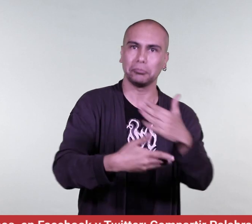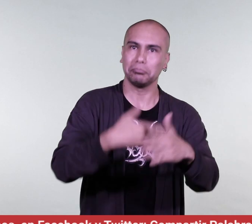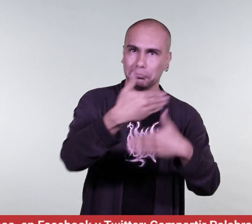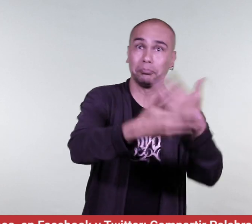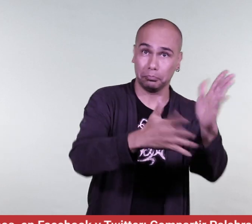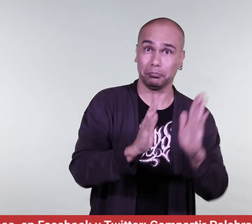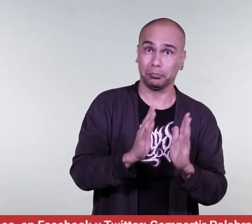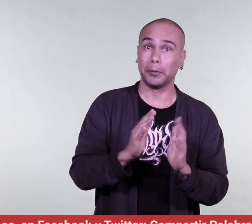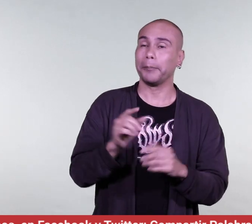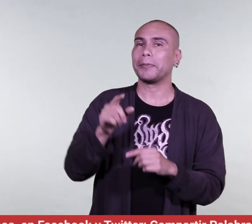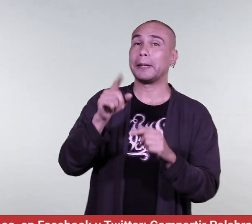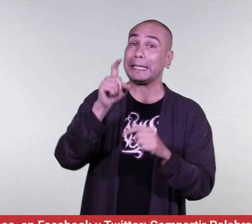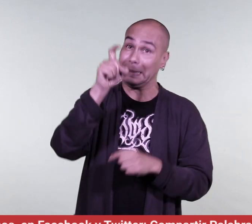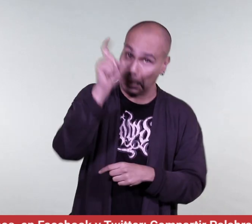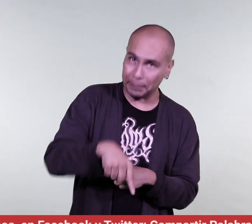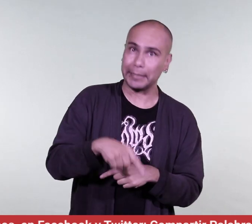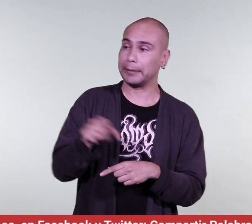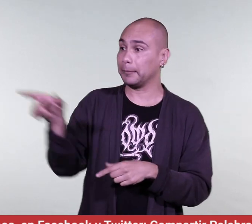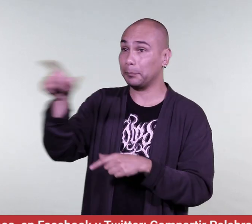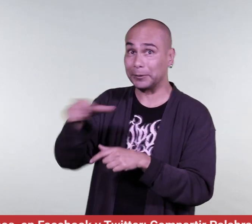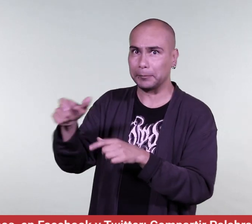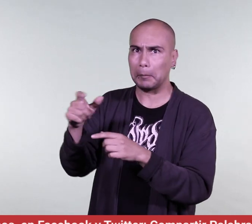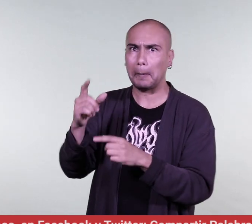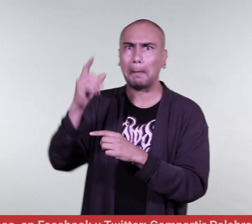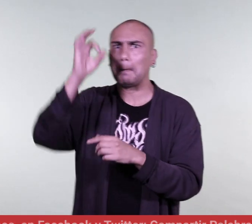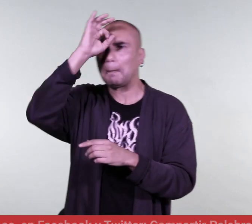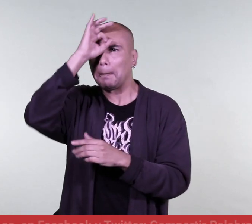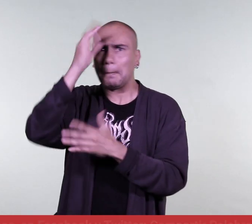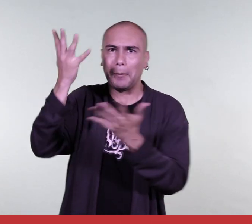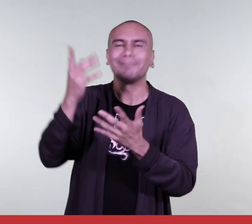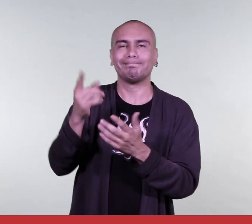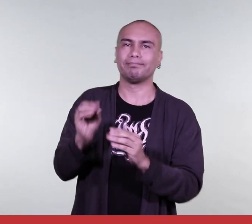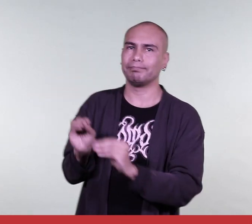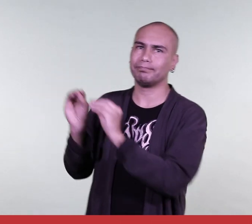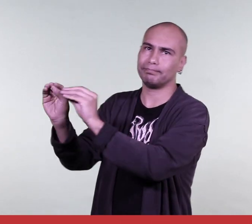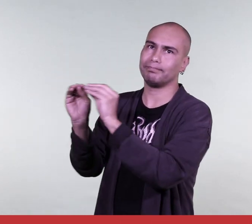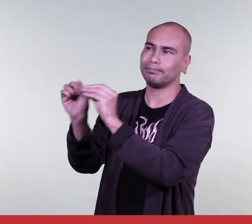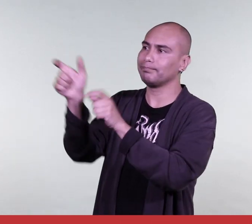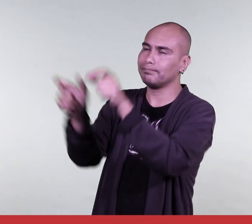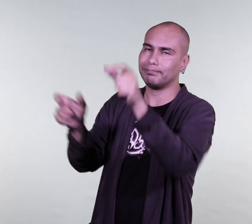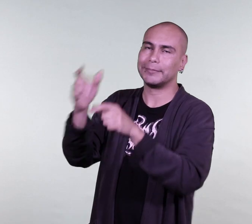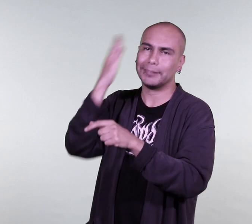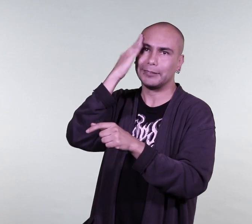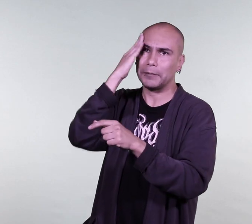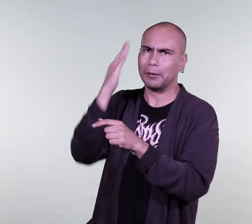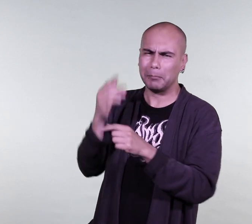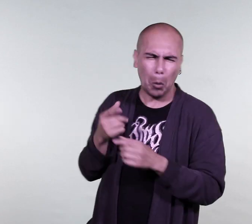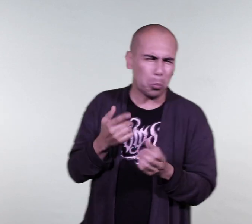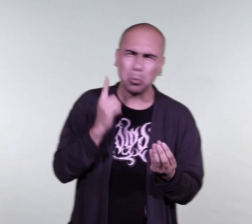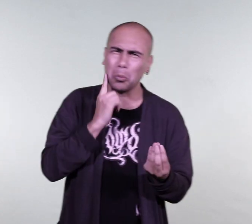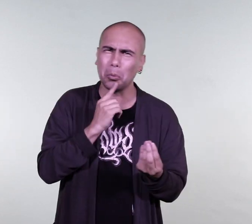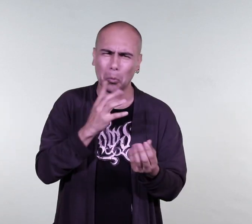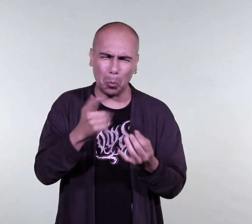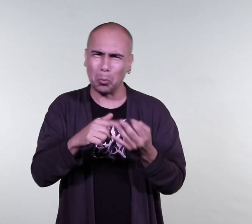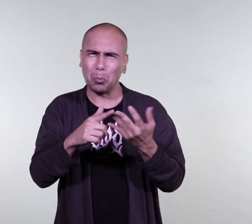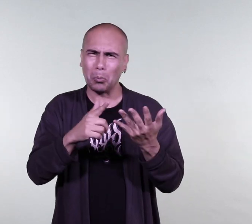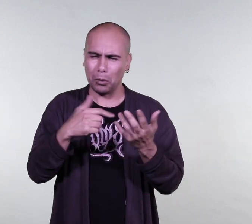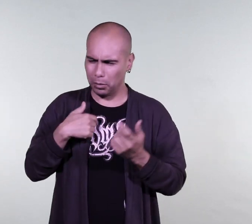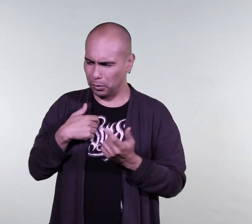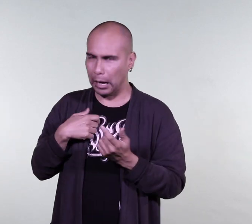el cumplimiento pleno de los derechos de las personas sordas. Es por eso que es responsabilidad formar a